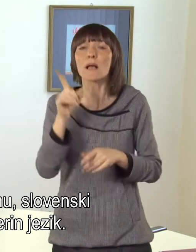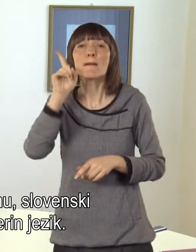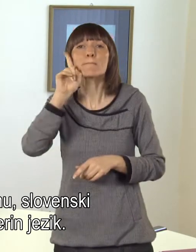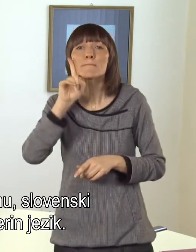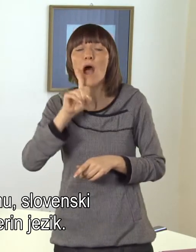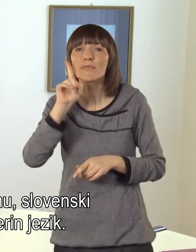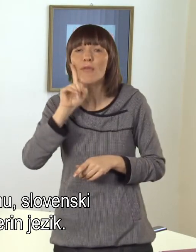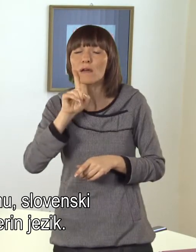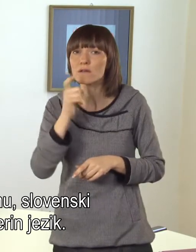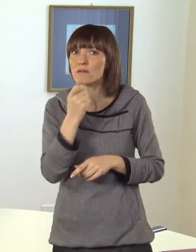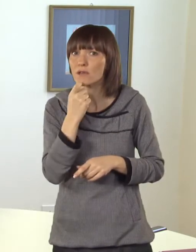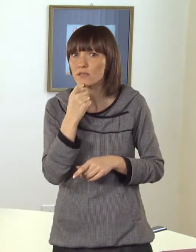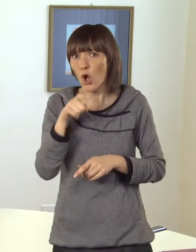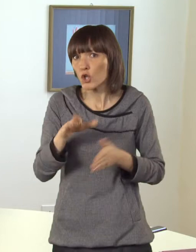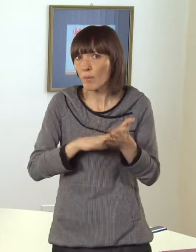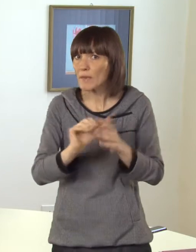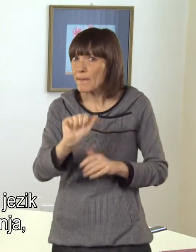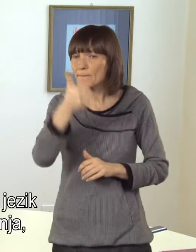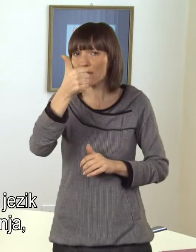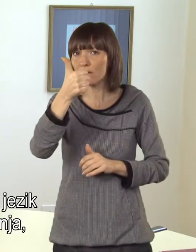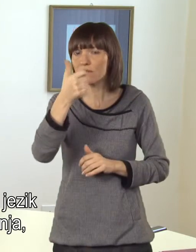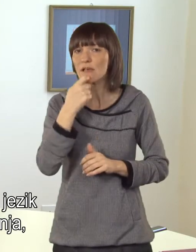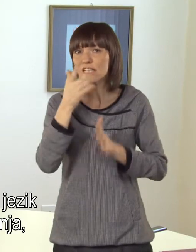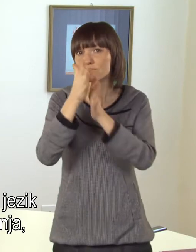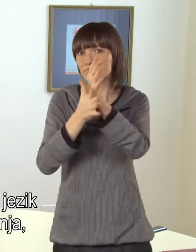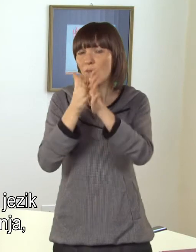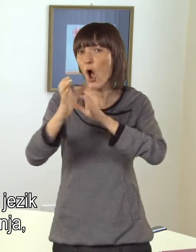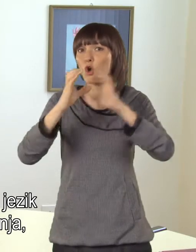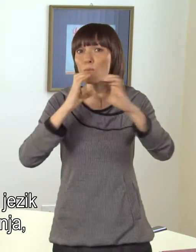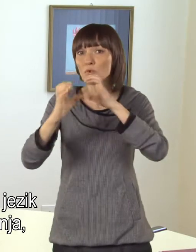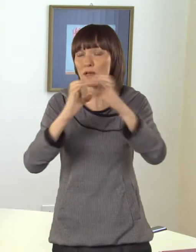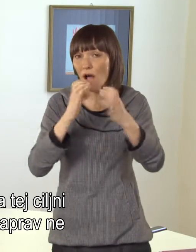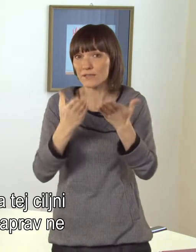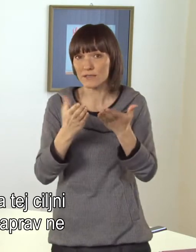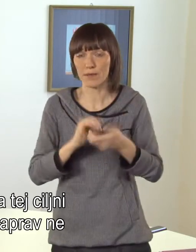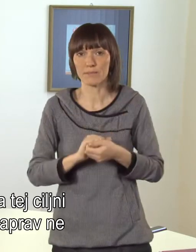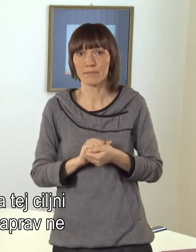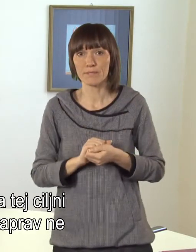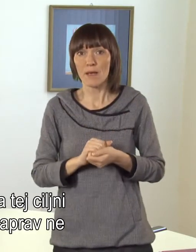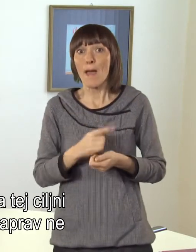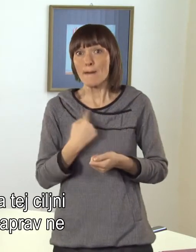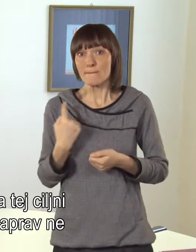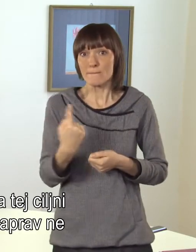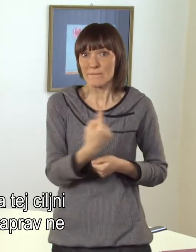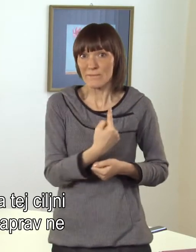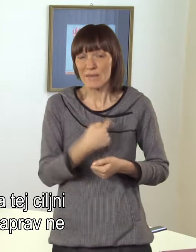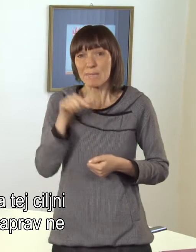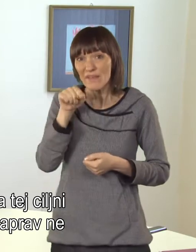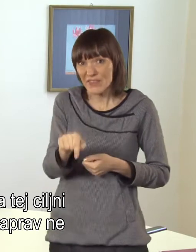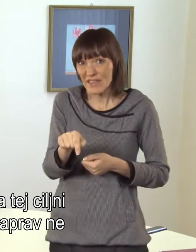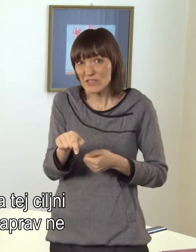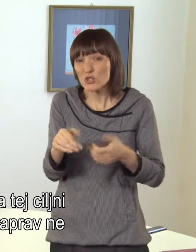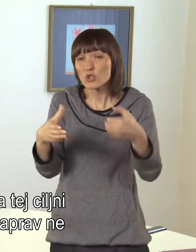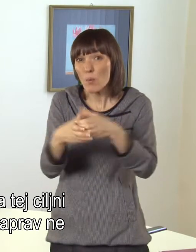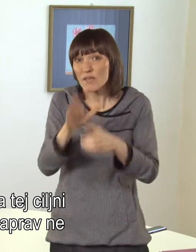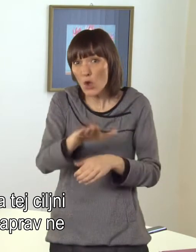materni jezik. In to pomeni prvi jezik sporozumevanja, prvi jezik komunikacije. Mi pa